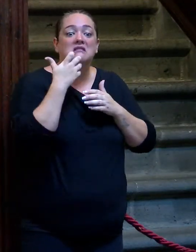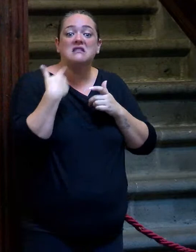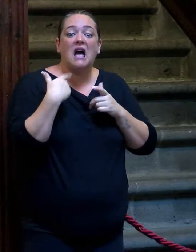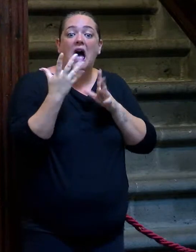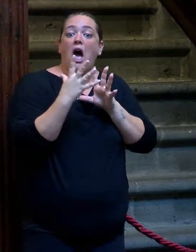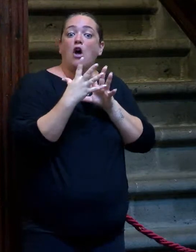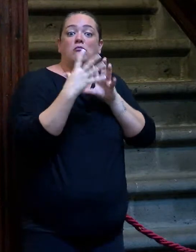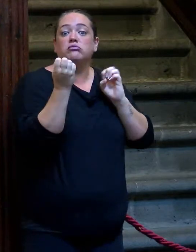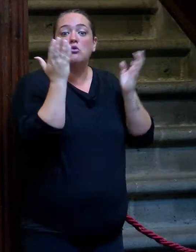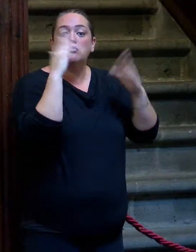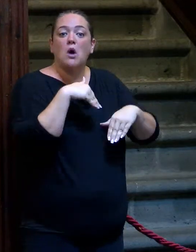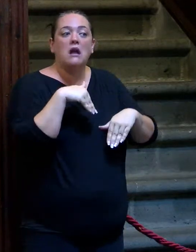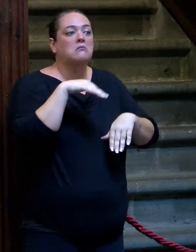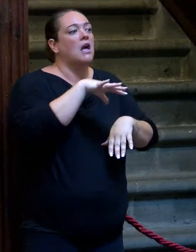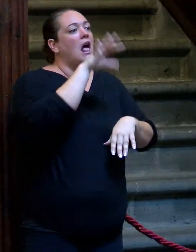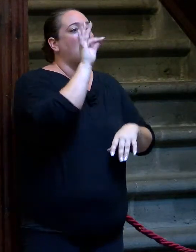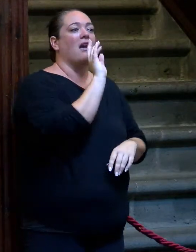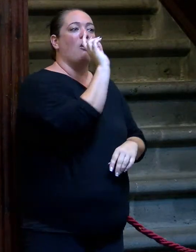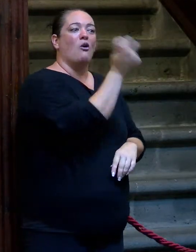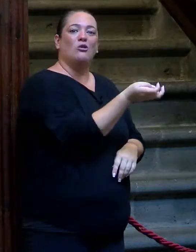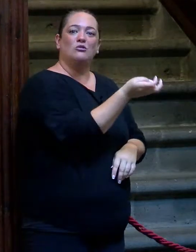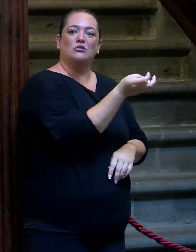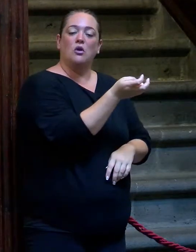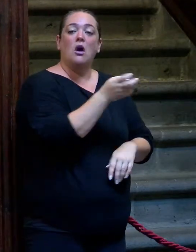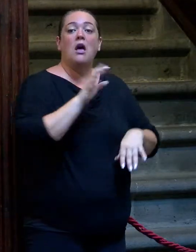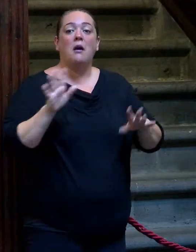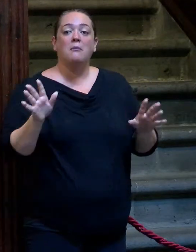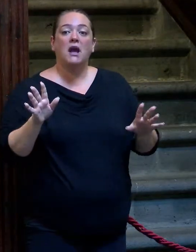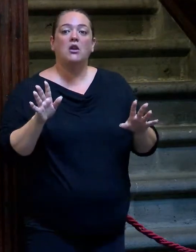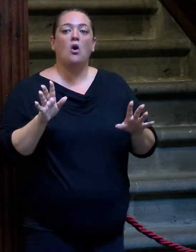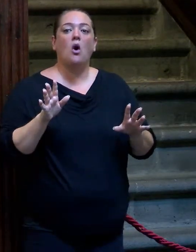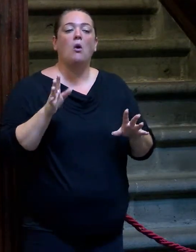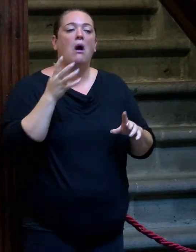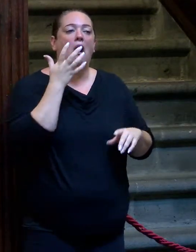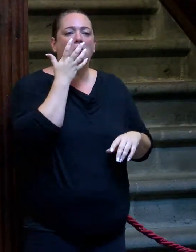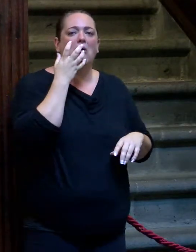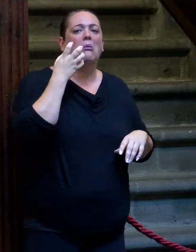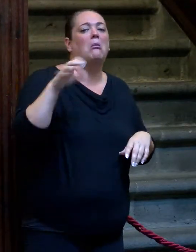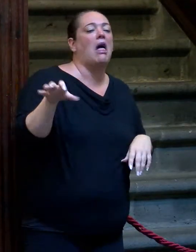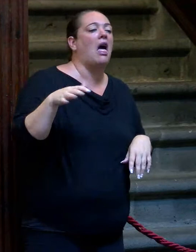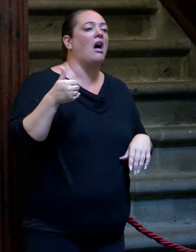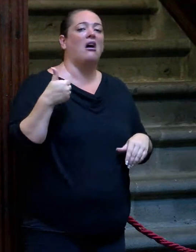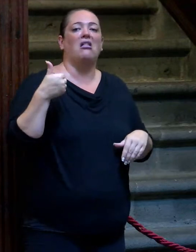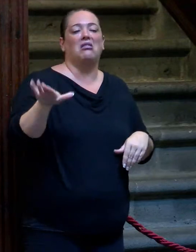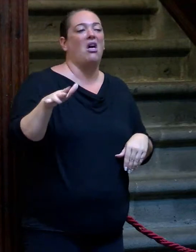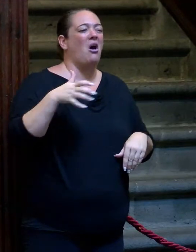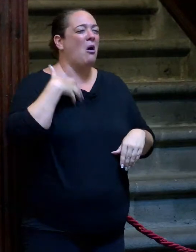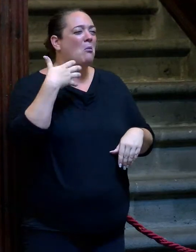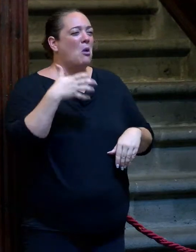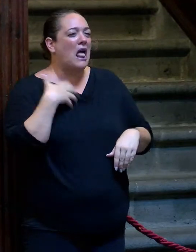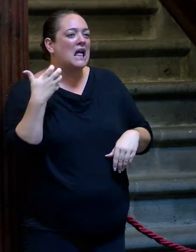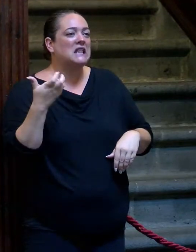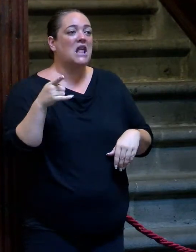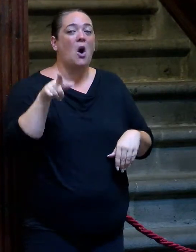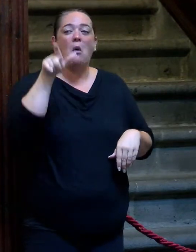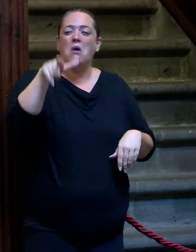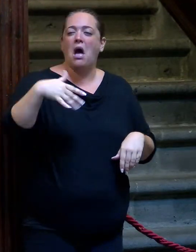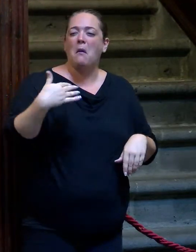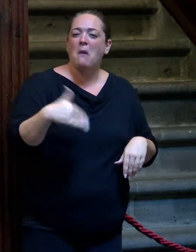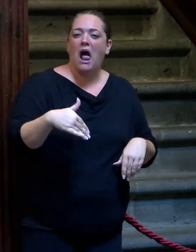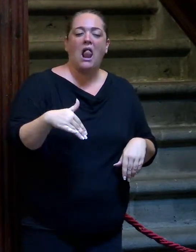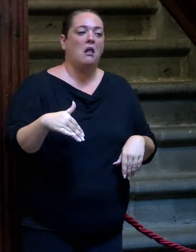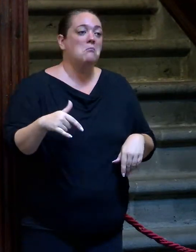como hay más para elegir, pues elíges en otros sitios. Pero despreciar o menospreciar o que me molesten o que me parezcan mal.